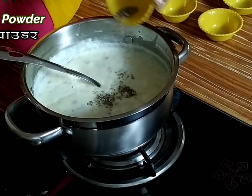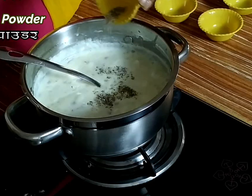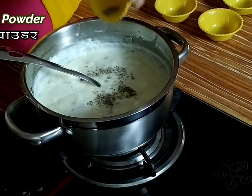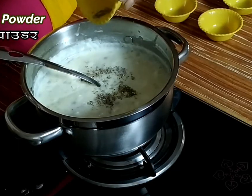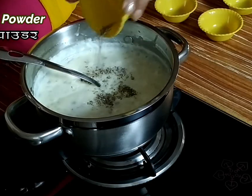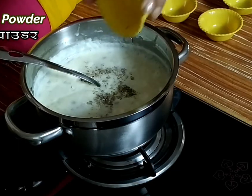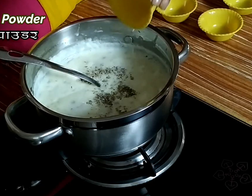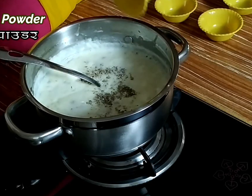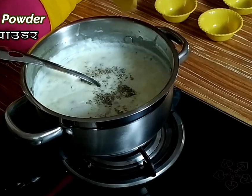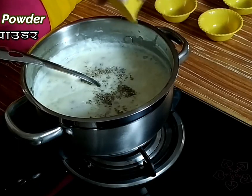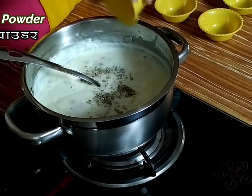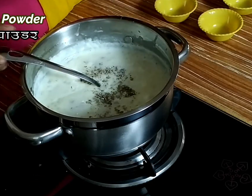लेंगे